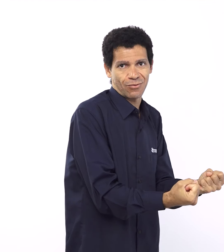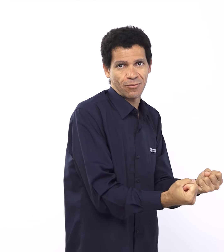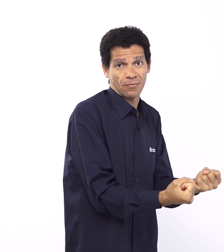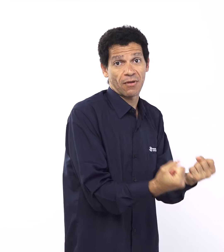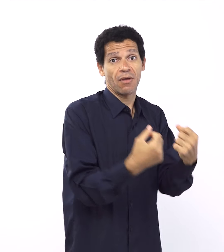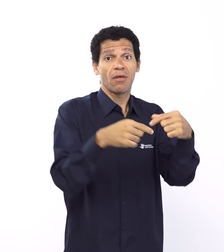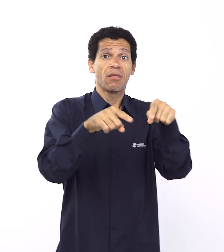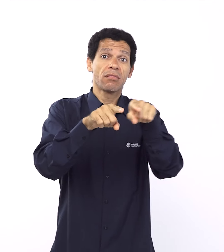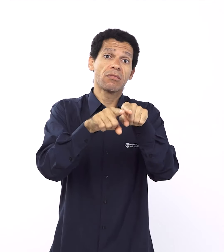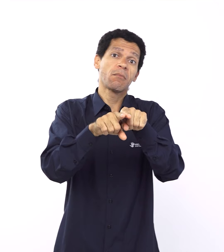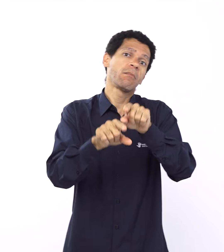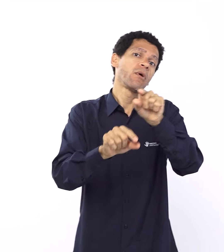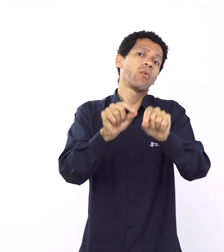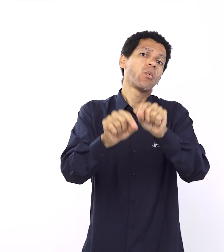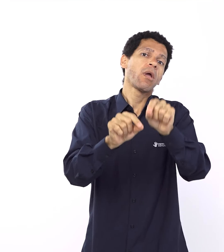ao pacto, devoção que eu quero dizer,